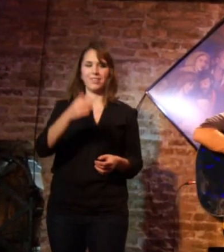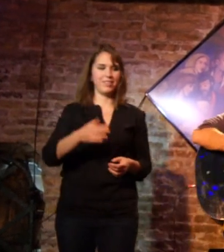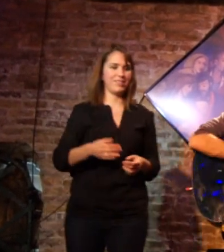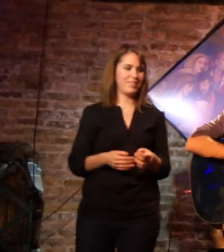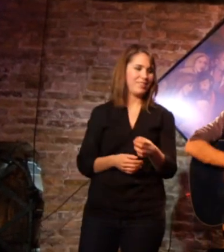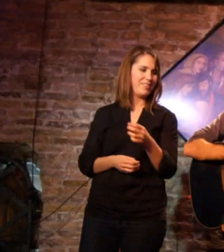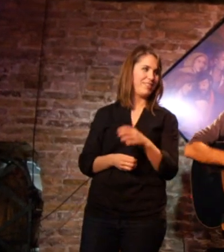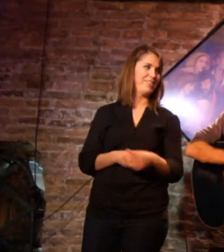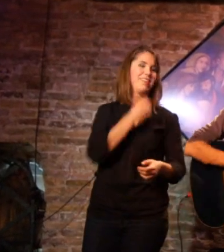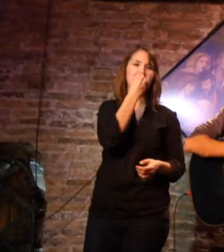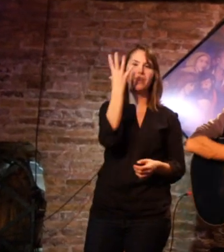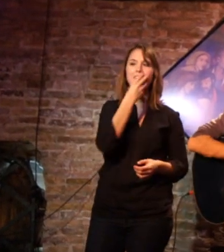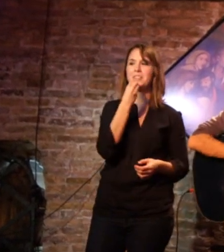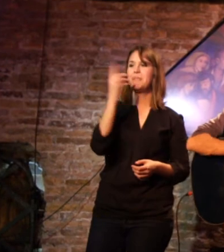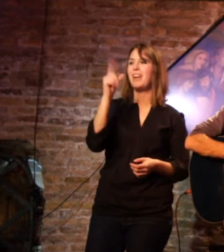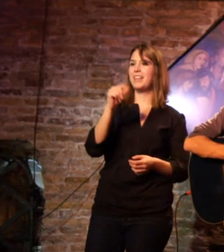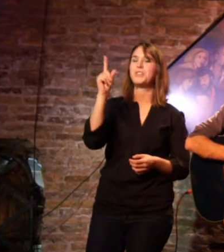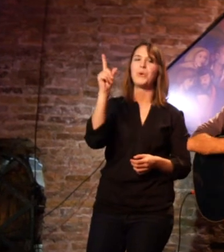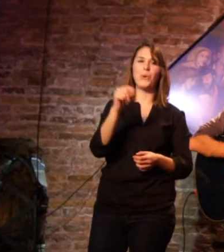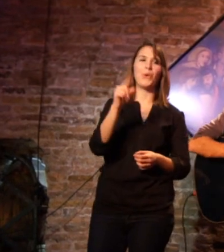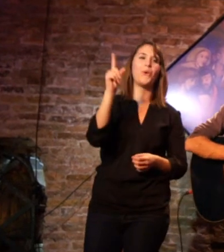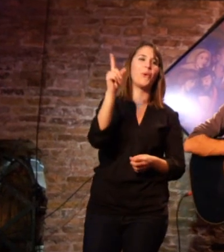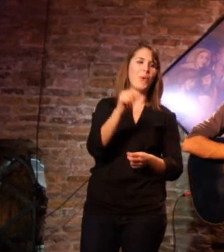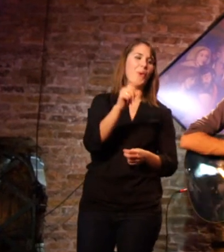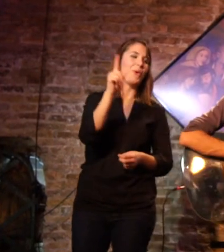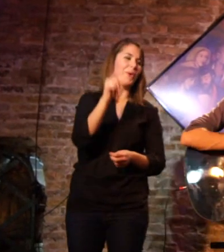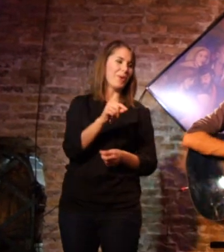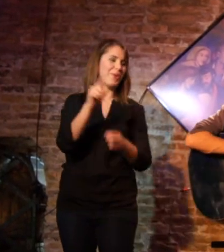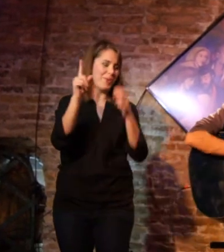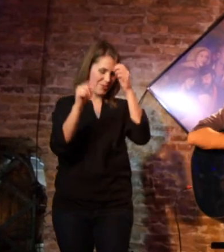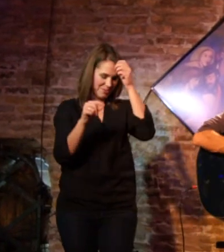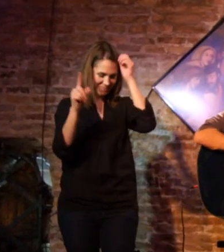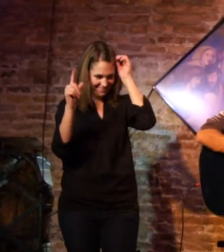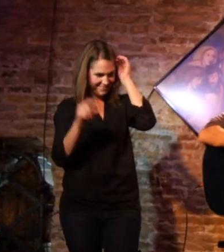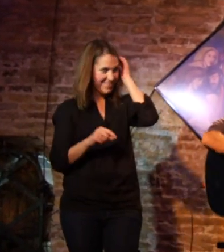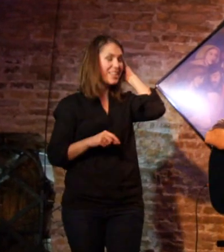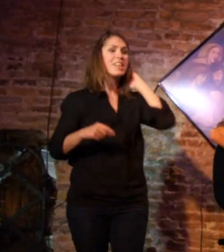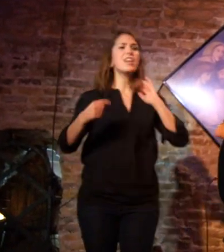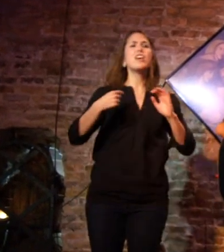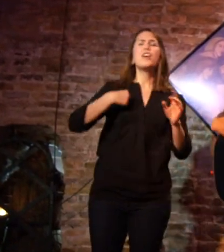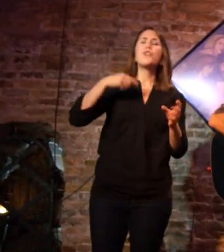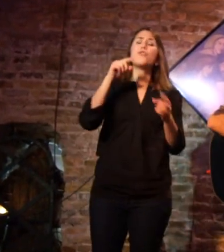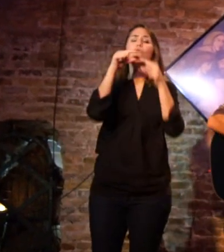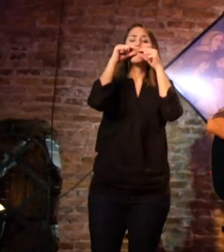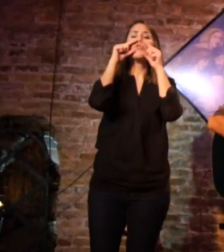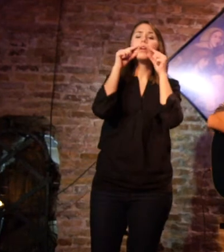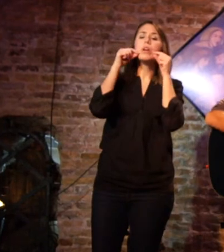Bueno, bonito y barato. Bueno, Hago malabares con los labios.